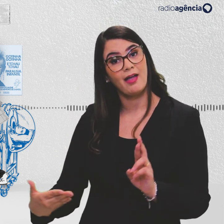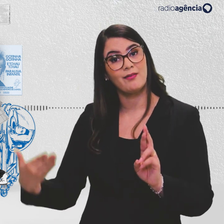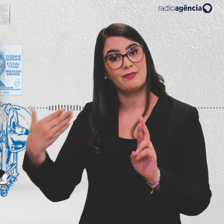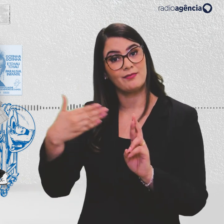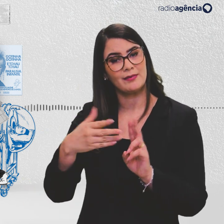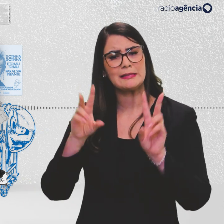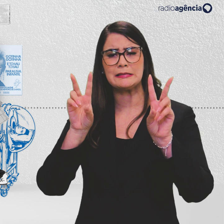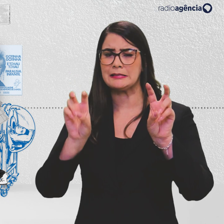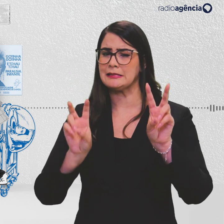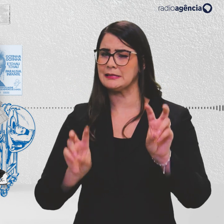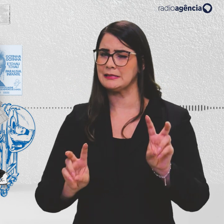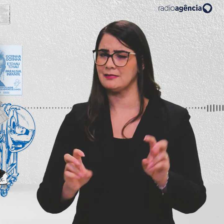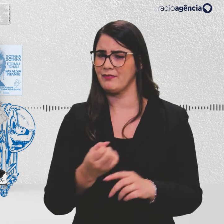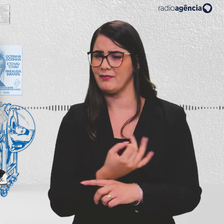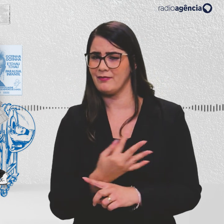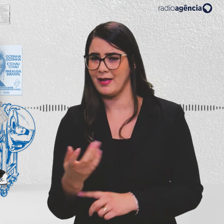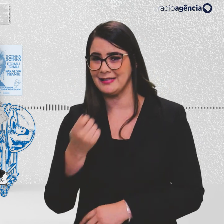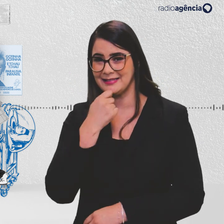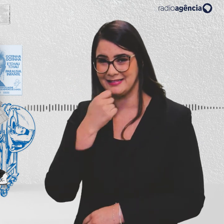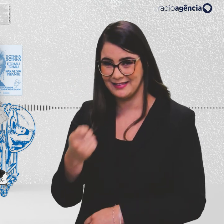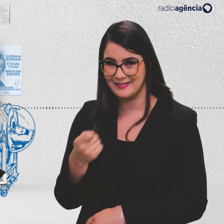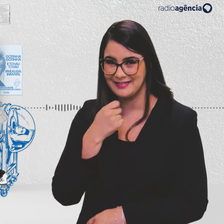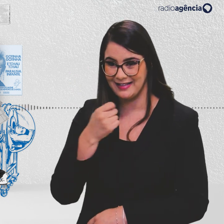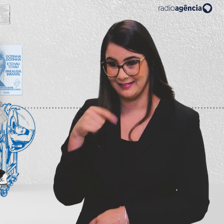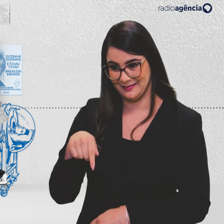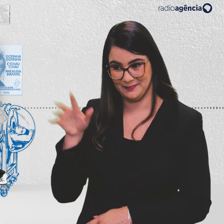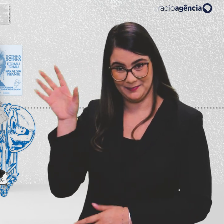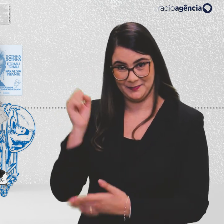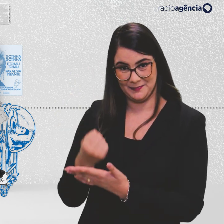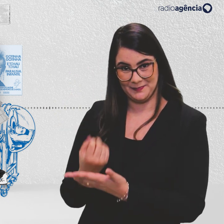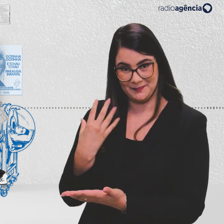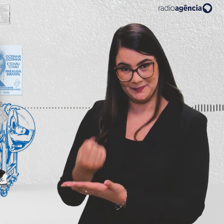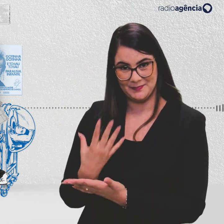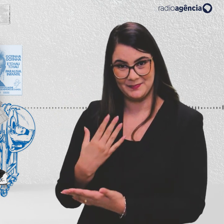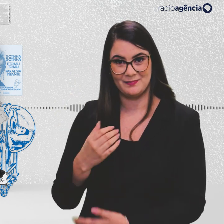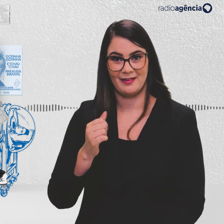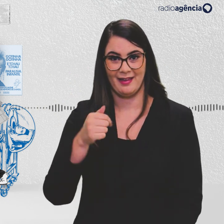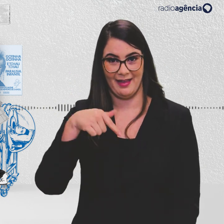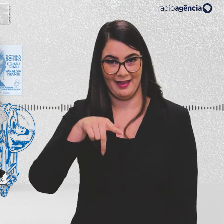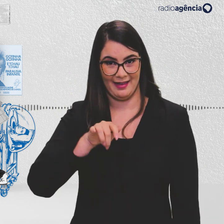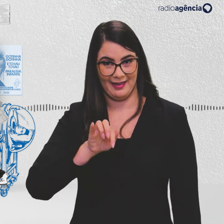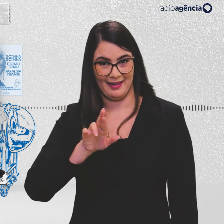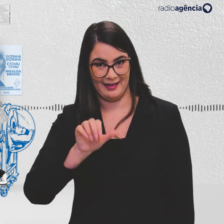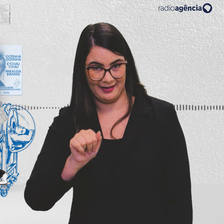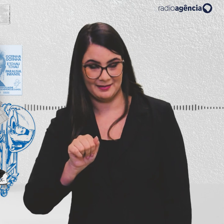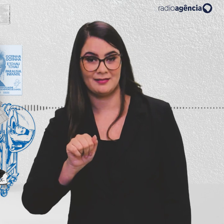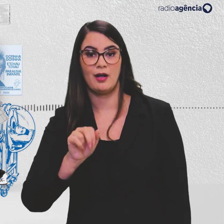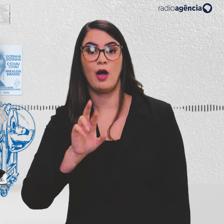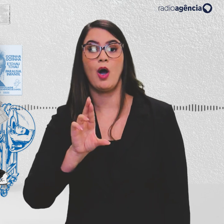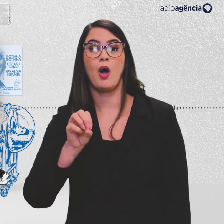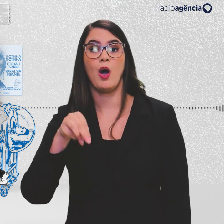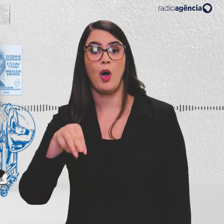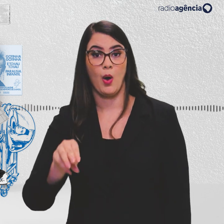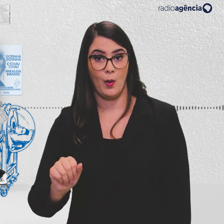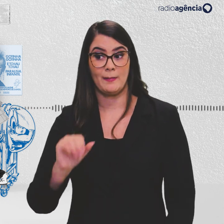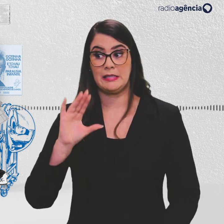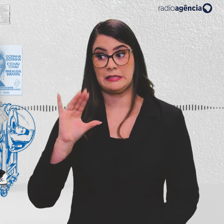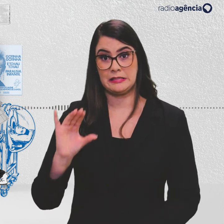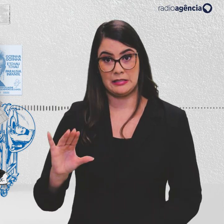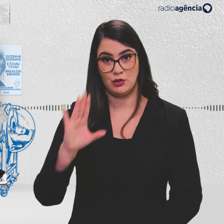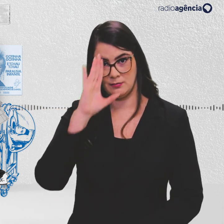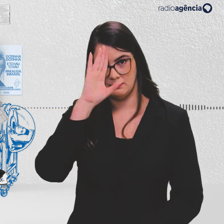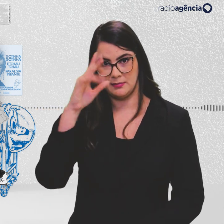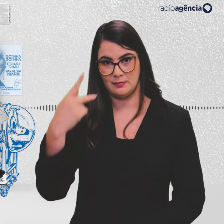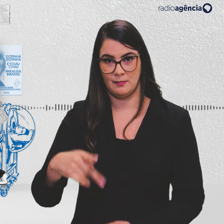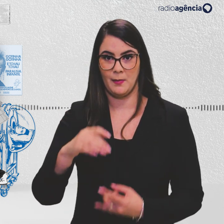citada por muitos dos entrevistados desse podcast. A Kira Roma, que hoje é assessor científico sênior